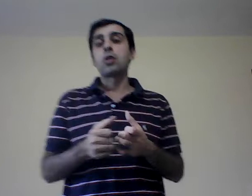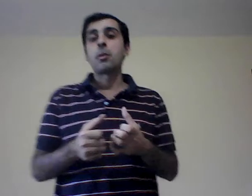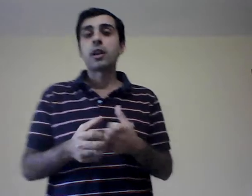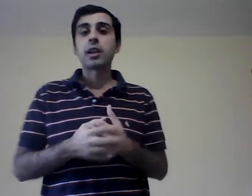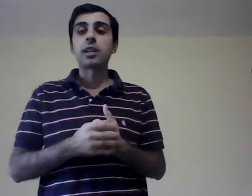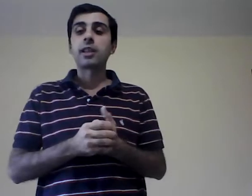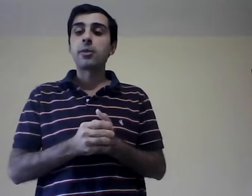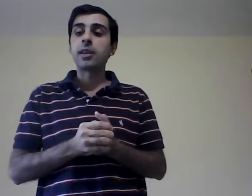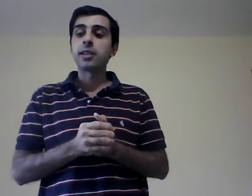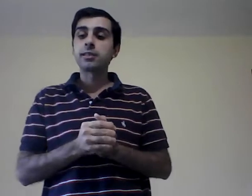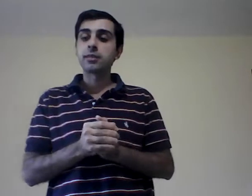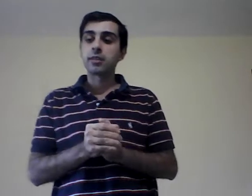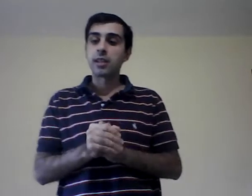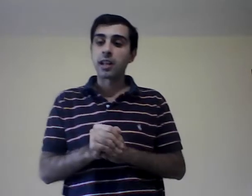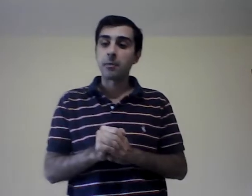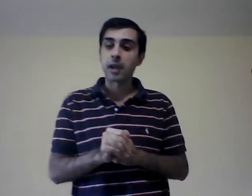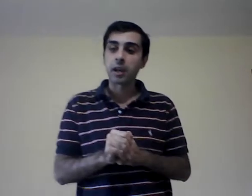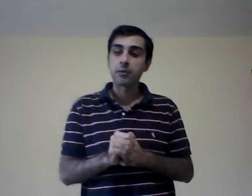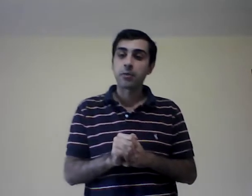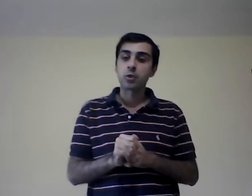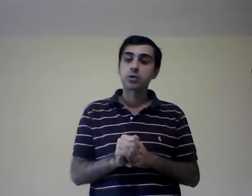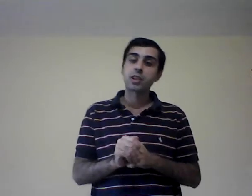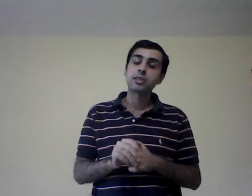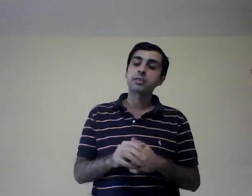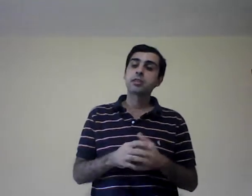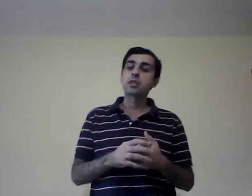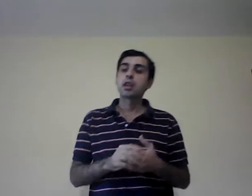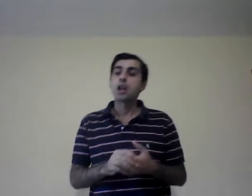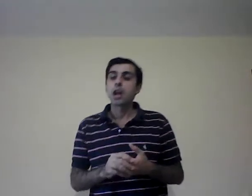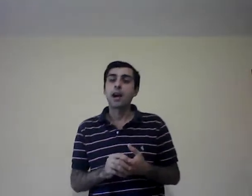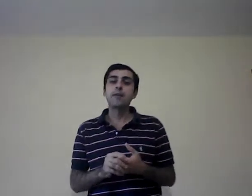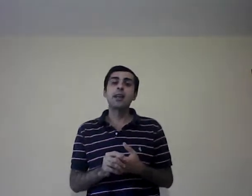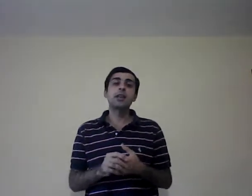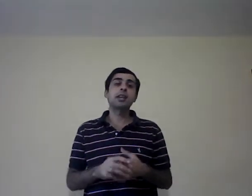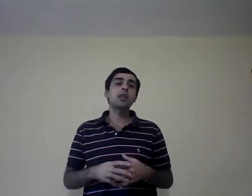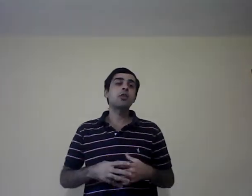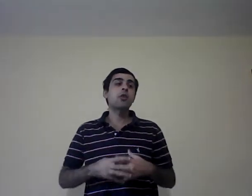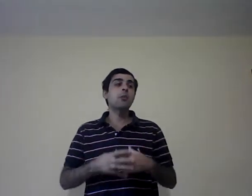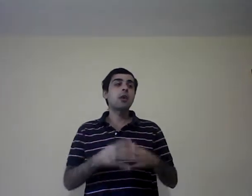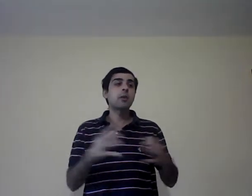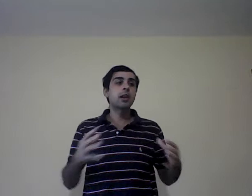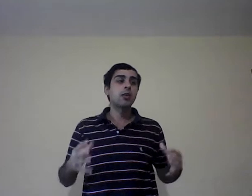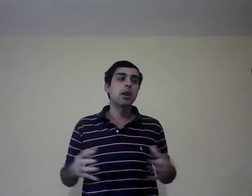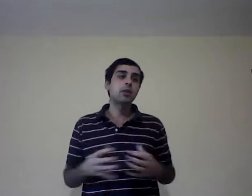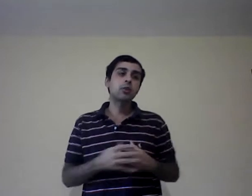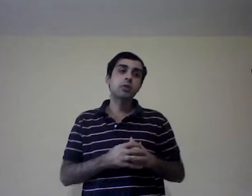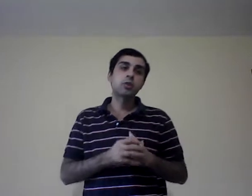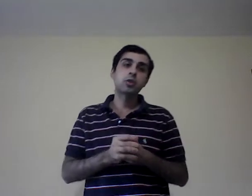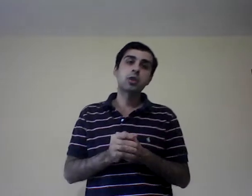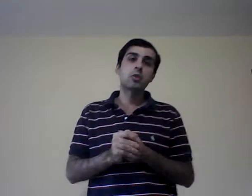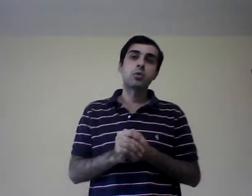más rescatable es, en el párrafo 3, habla de qué es que vamos a ver a lo largo de todo este curso.